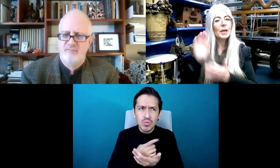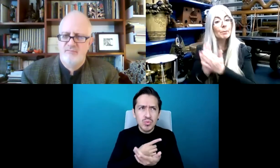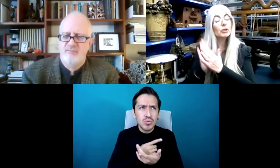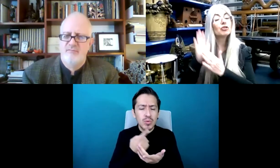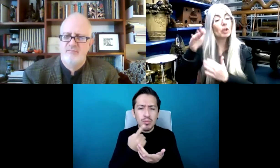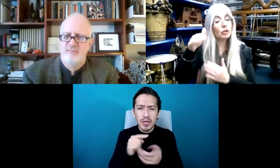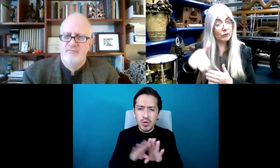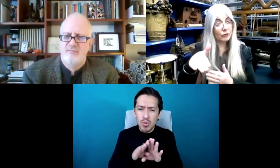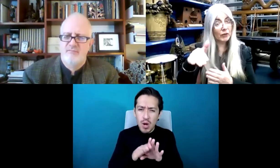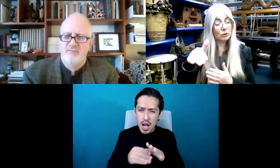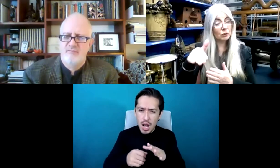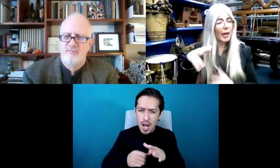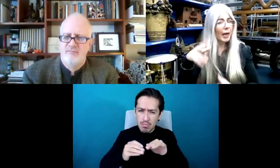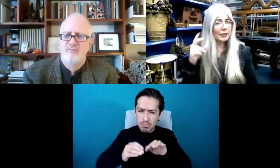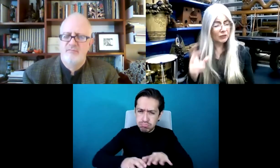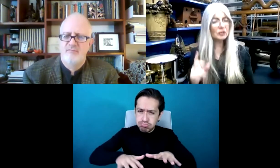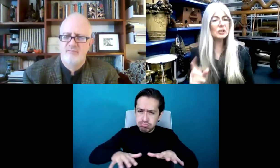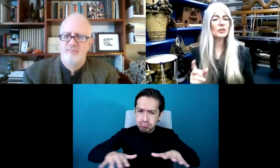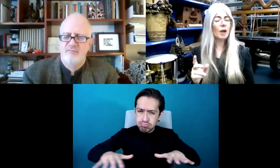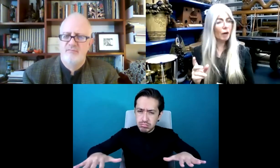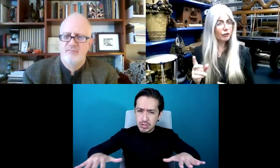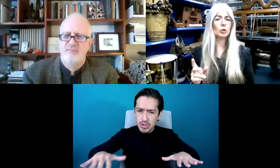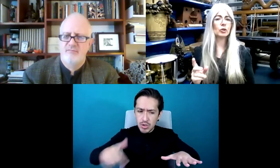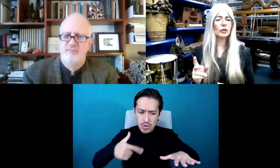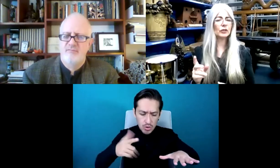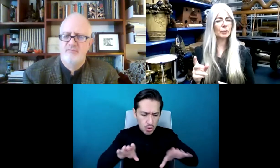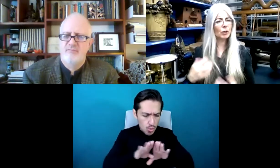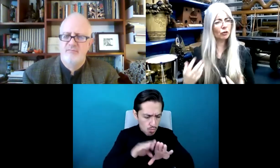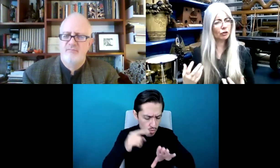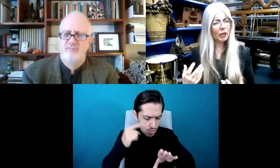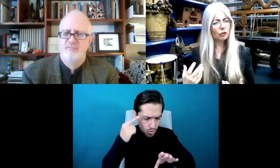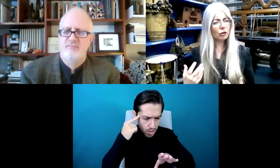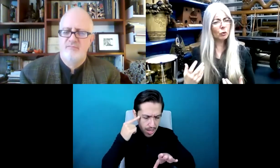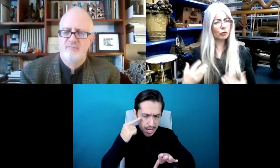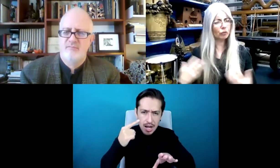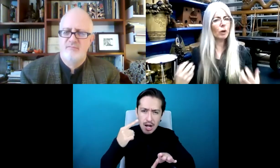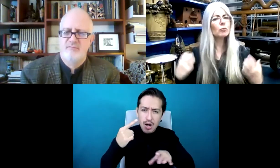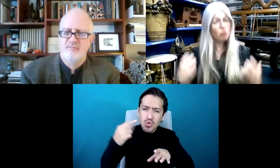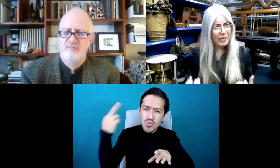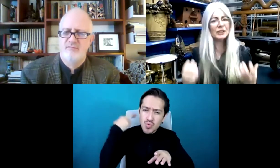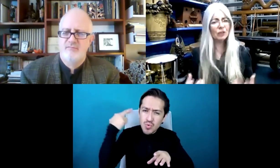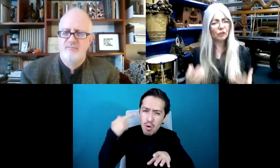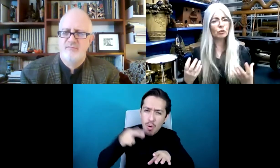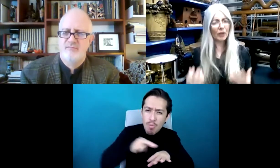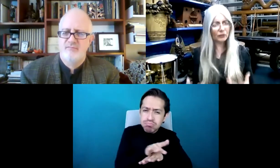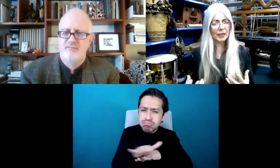el impacto del tambor, sino también el viaje del sonido. Y posteriormente dijo,